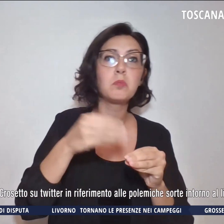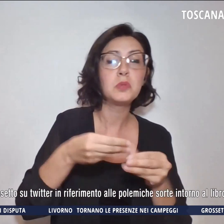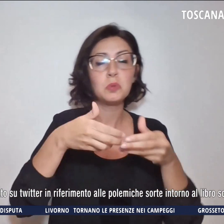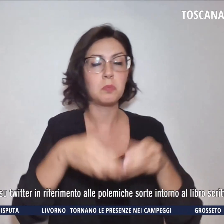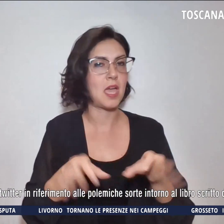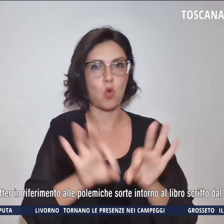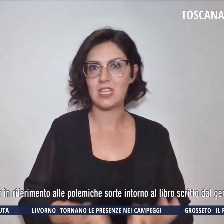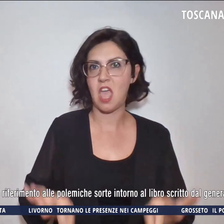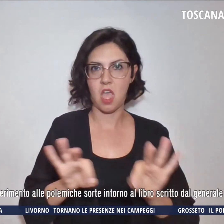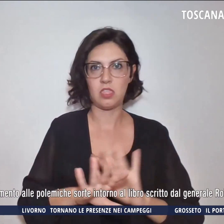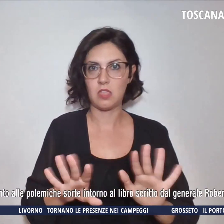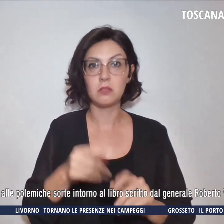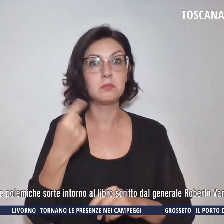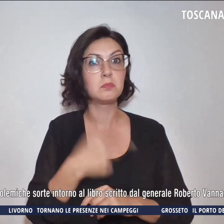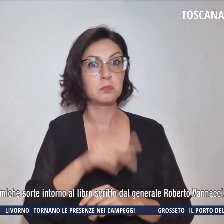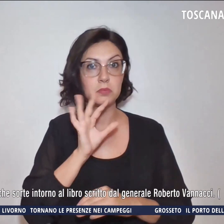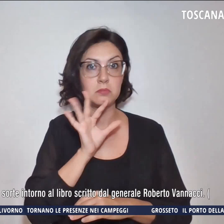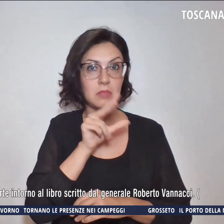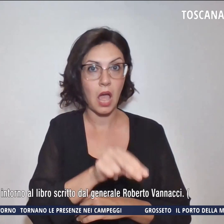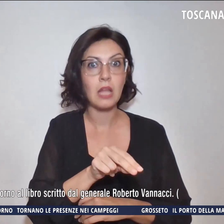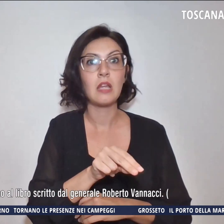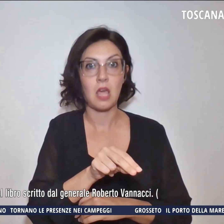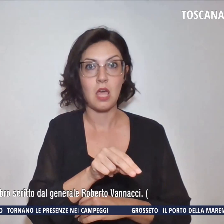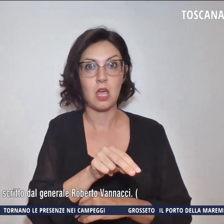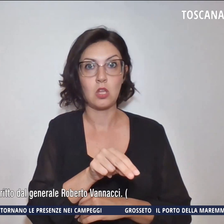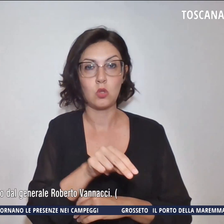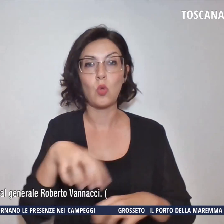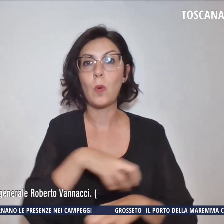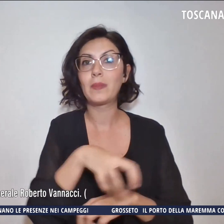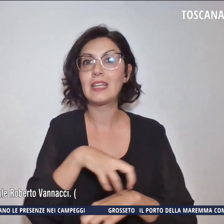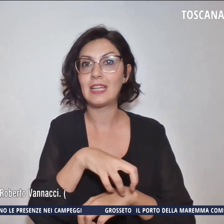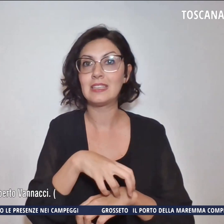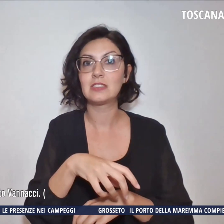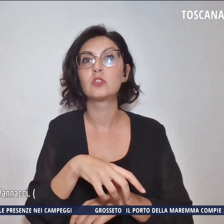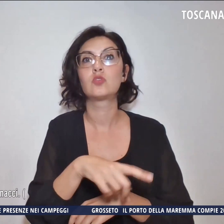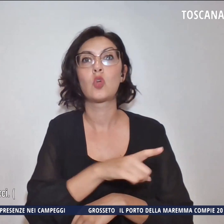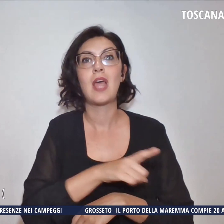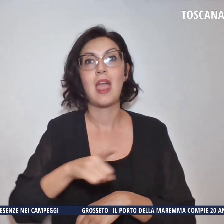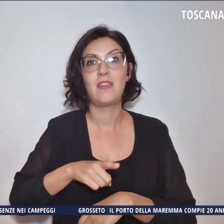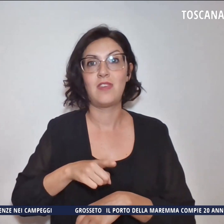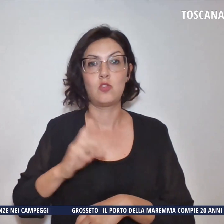parole sul caso del generale Vannacci del ministro della difesa Guido Crosetto.